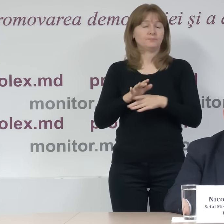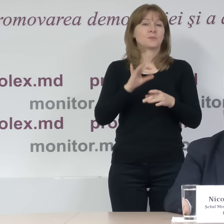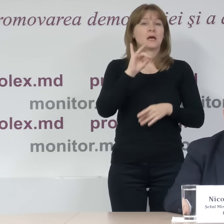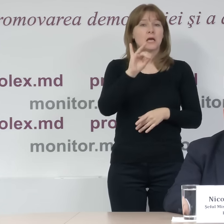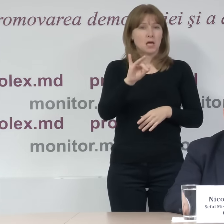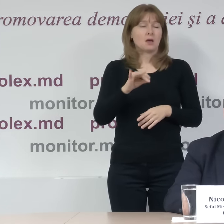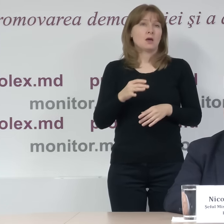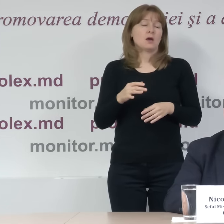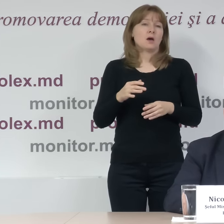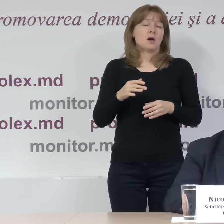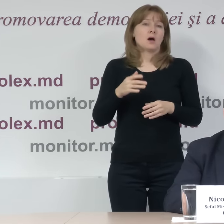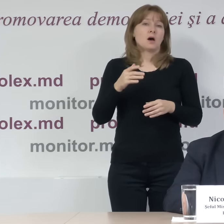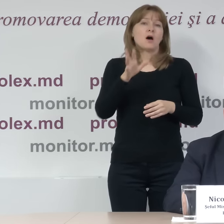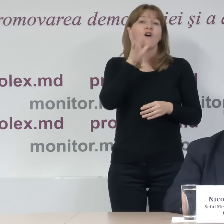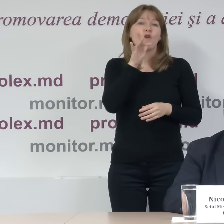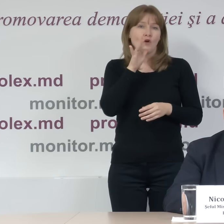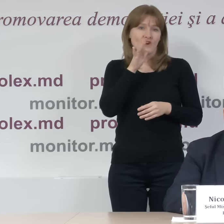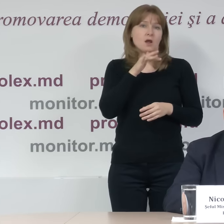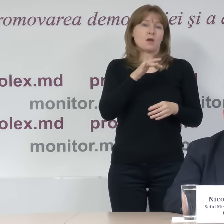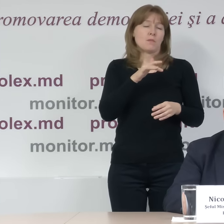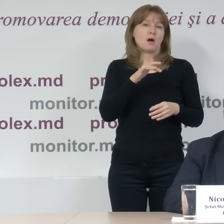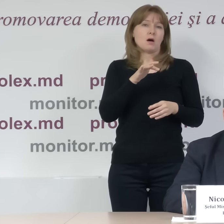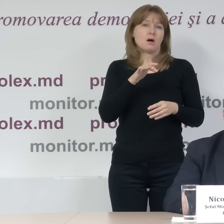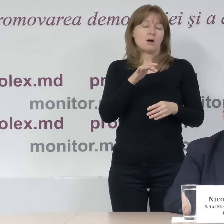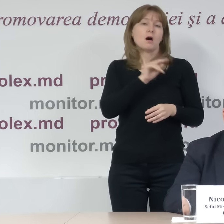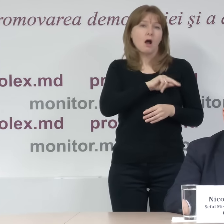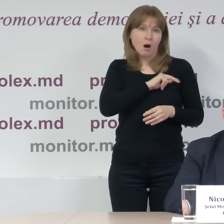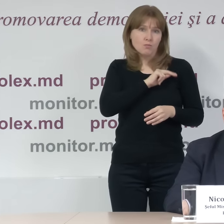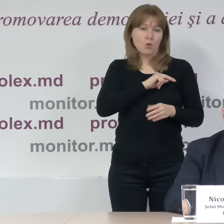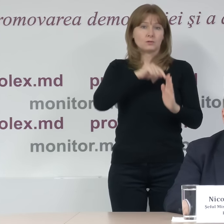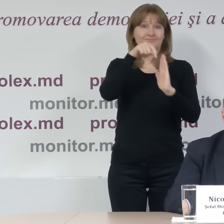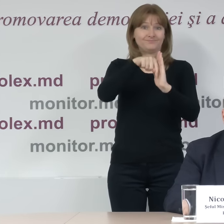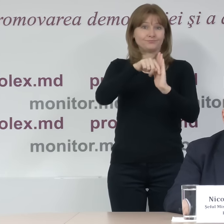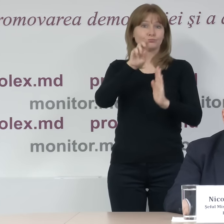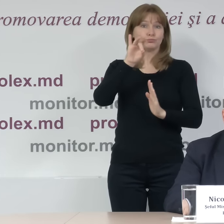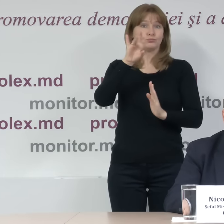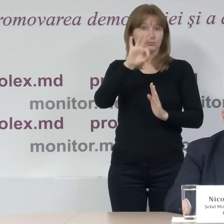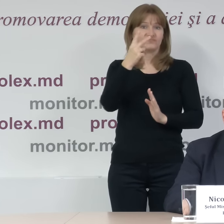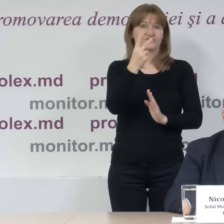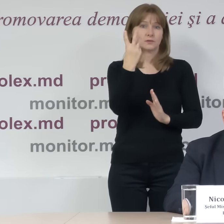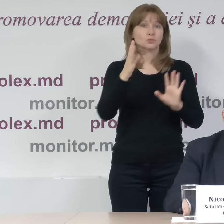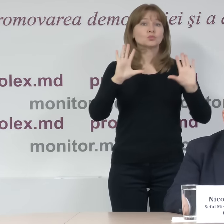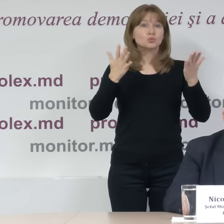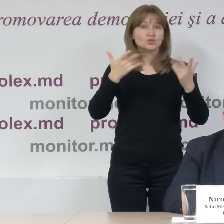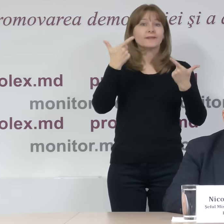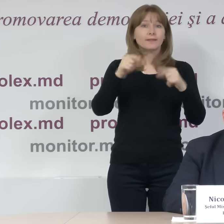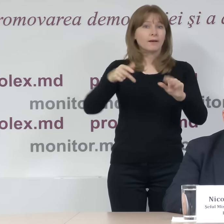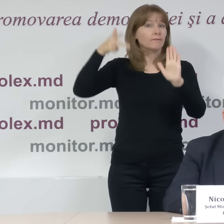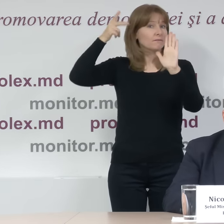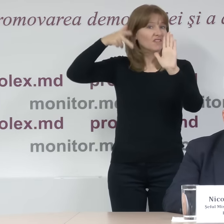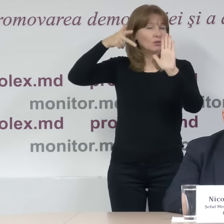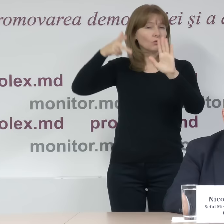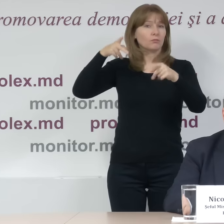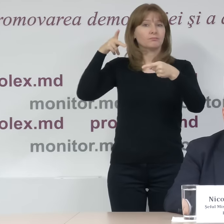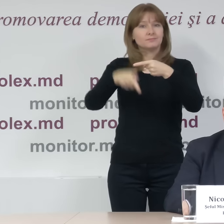zilei votării a procesului de filmare a operațiunilor electorale au fost constatate 23 de cazuri. Aici